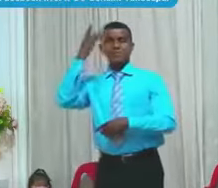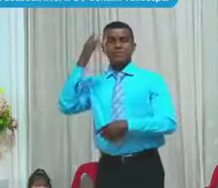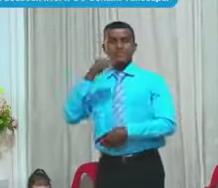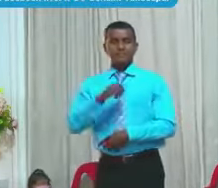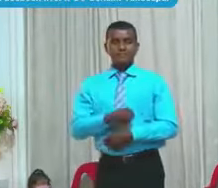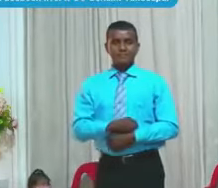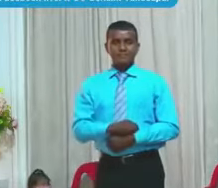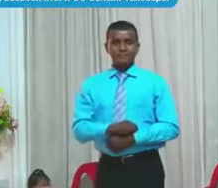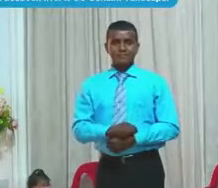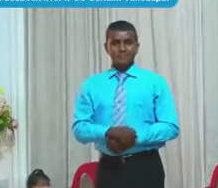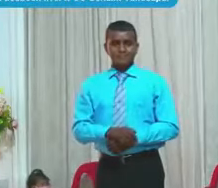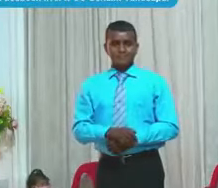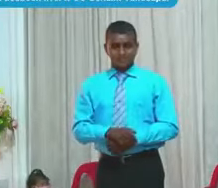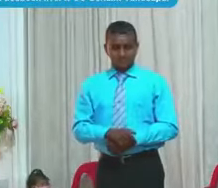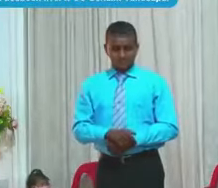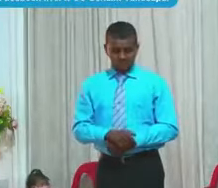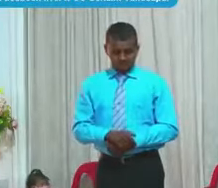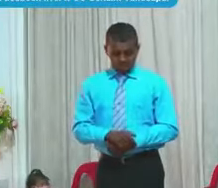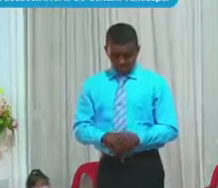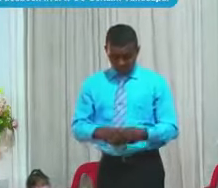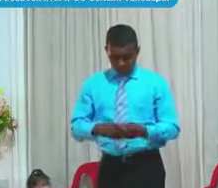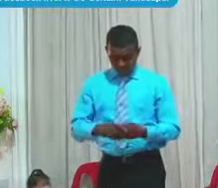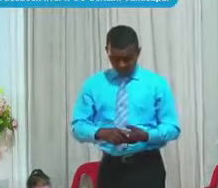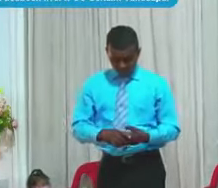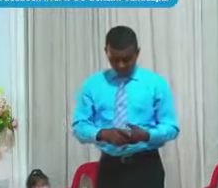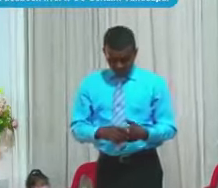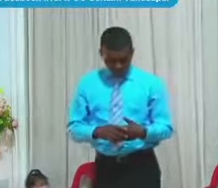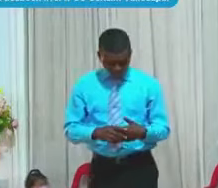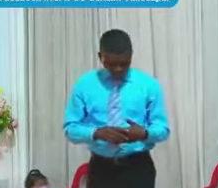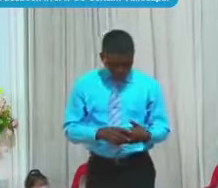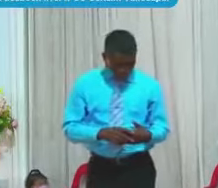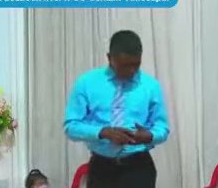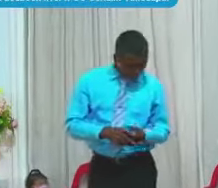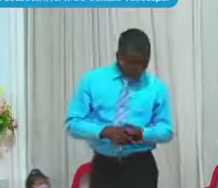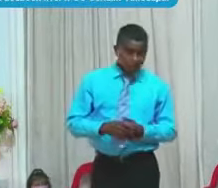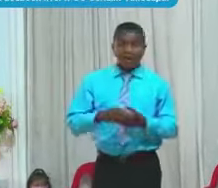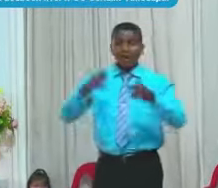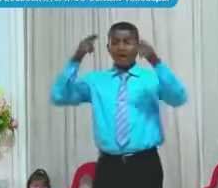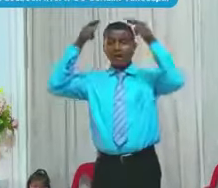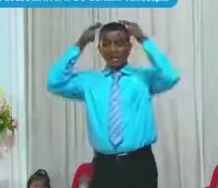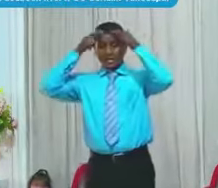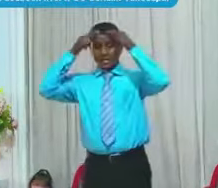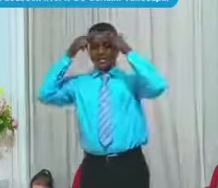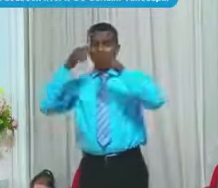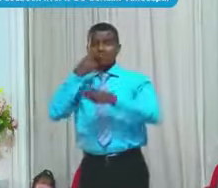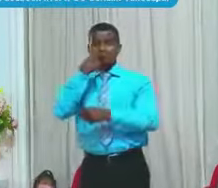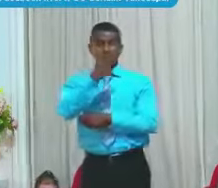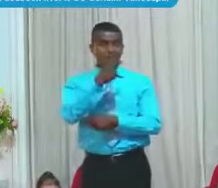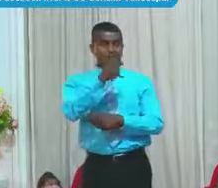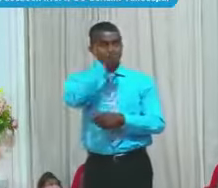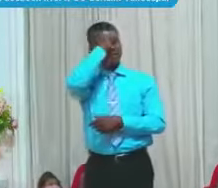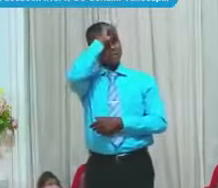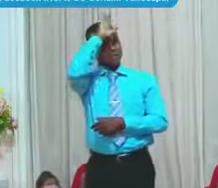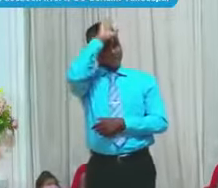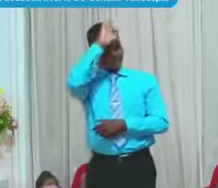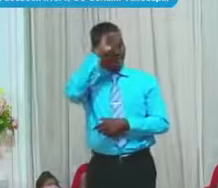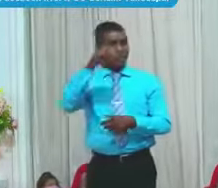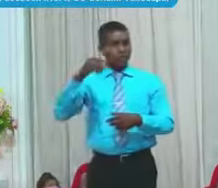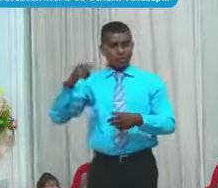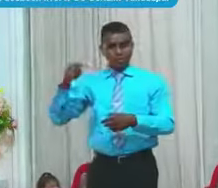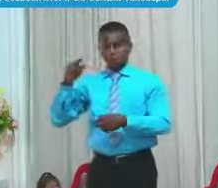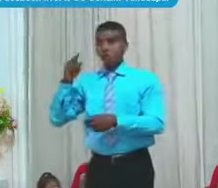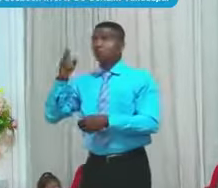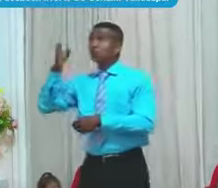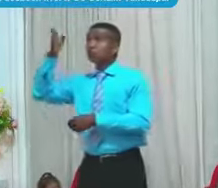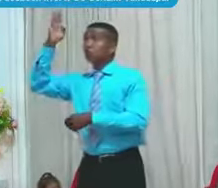Porque Ellos Decían El Rey Le decía Daniel Daniel Mire La Diferencia Que hay Entre El Dios De